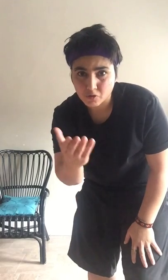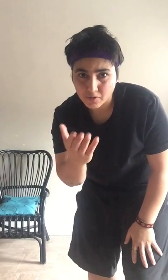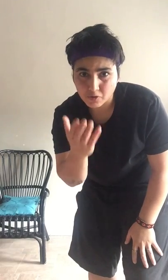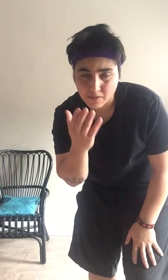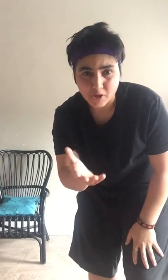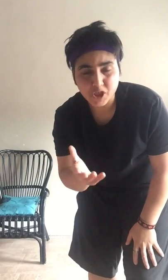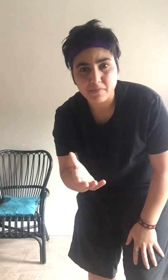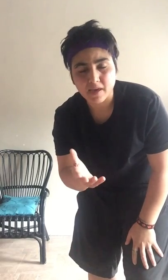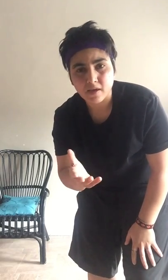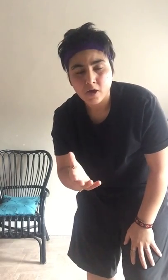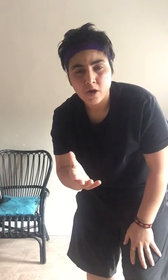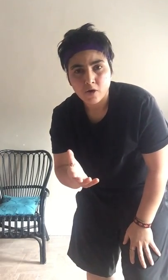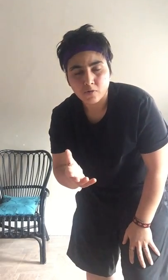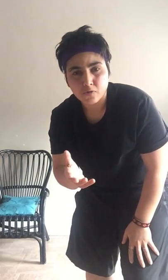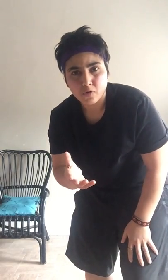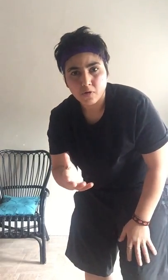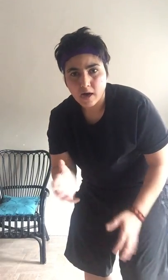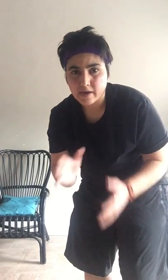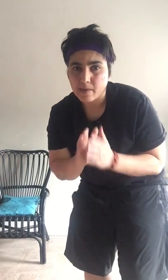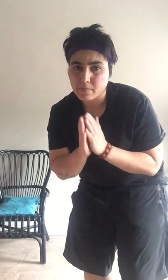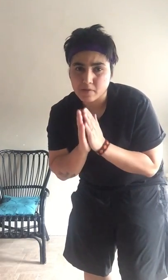है मैं